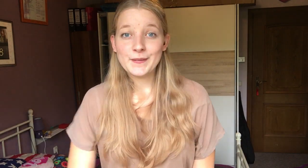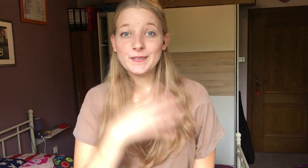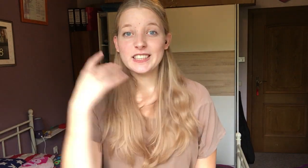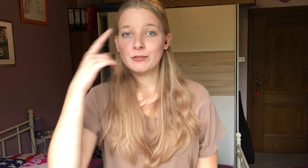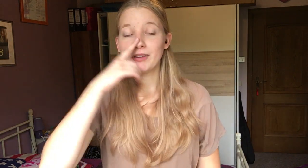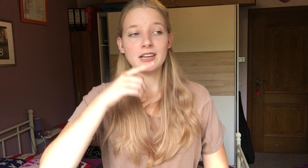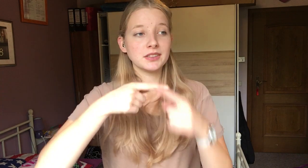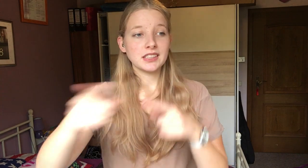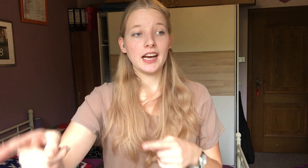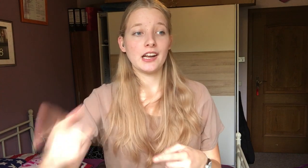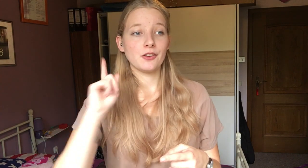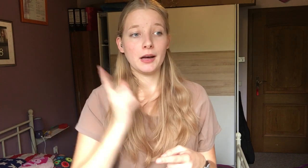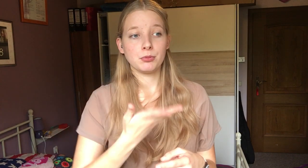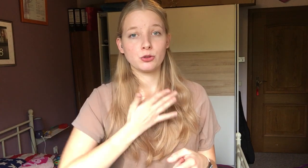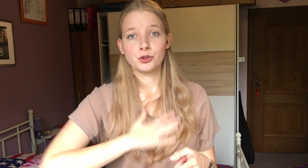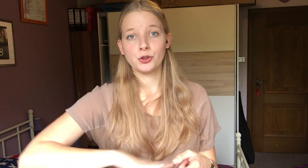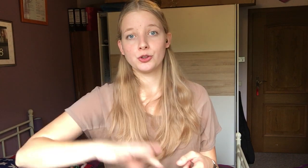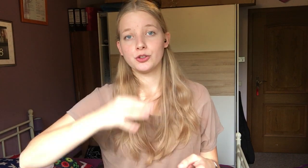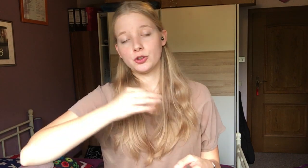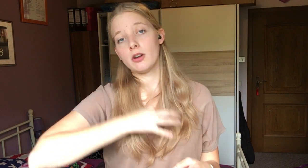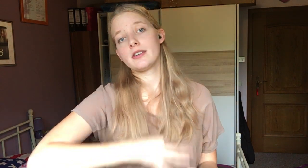Viel Spaß bis dahin und hab noch einen schönen Sonntagabend.